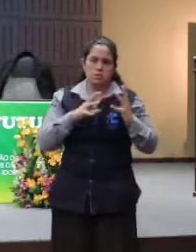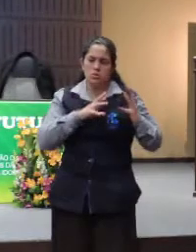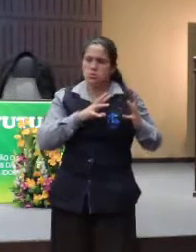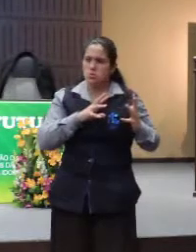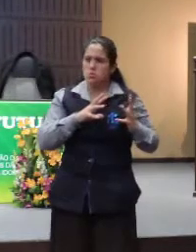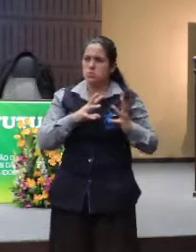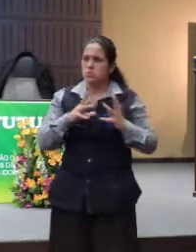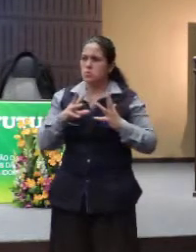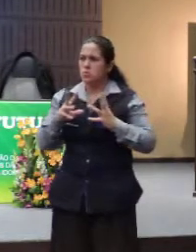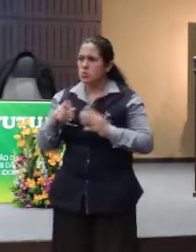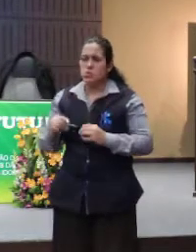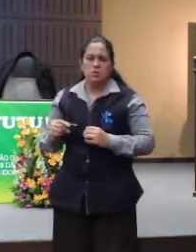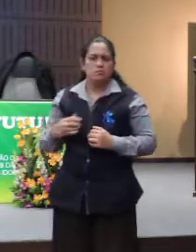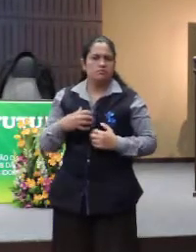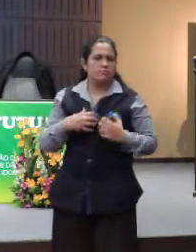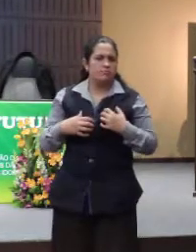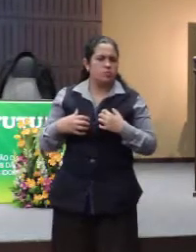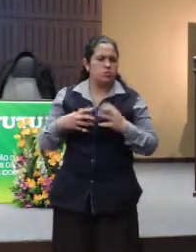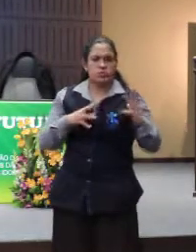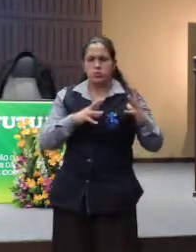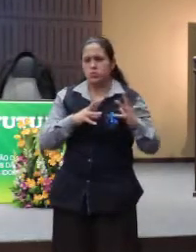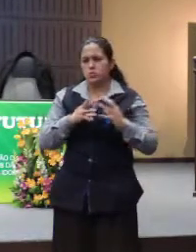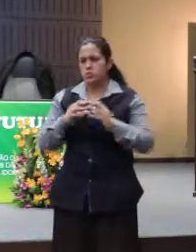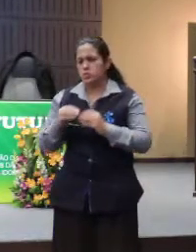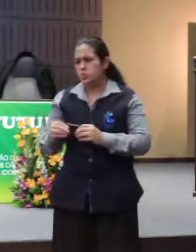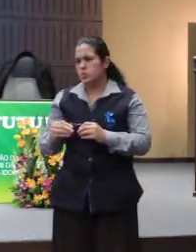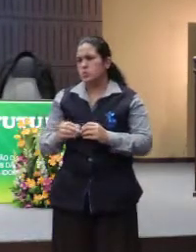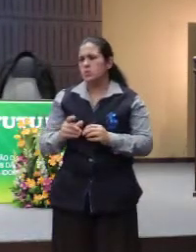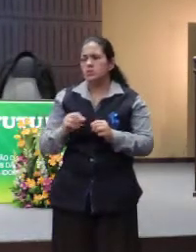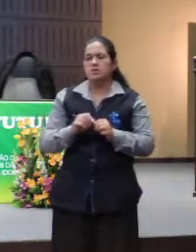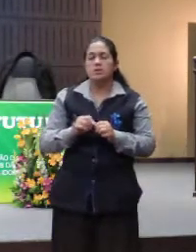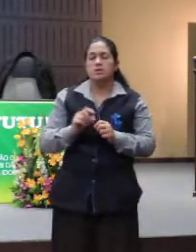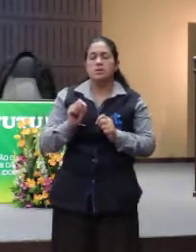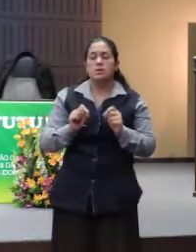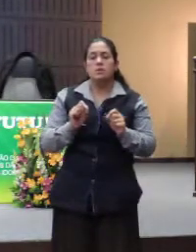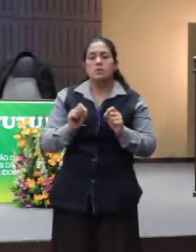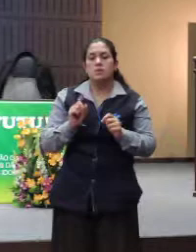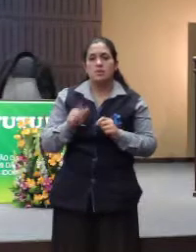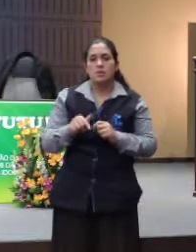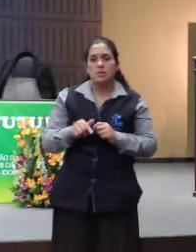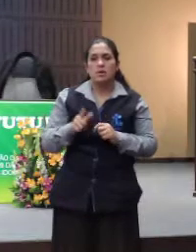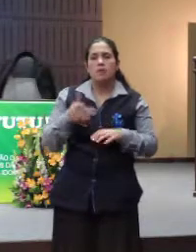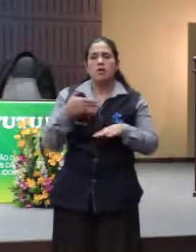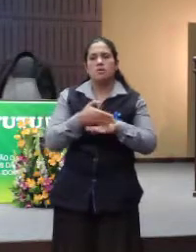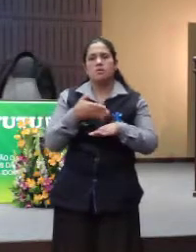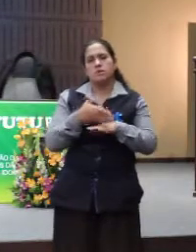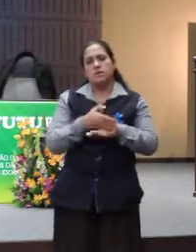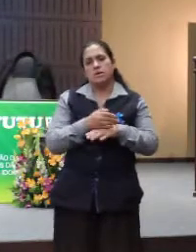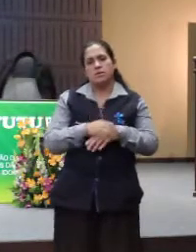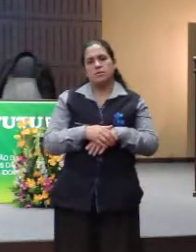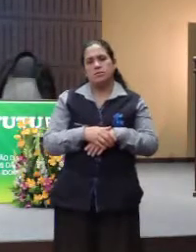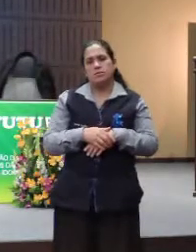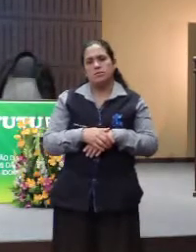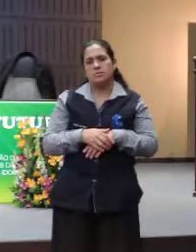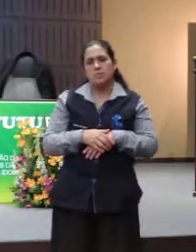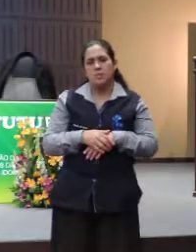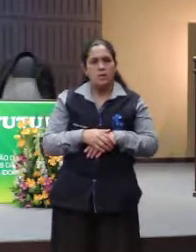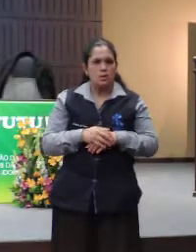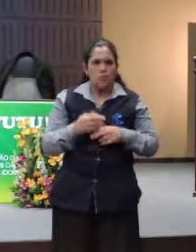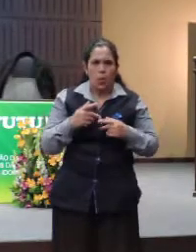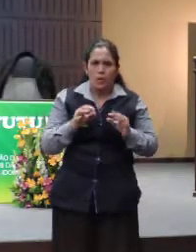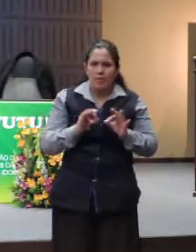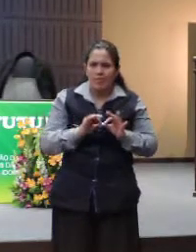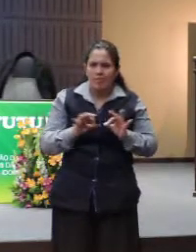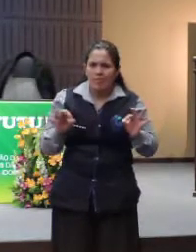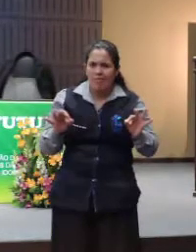todos os dilemas, todos os pesados, as penas dele estavam ligadas à acessibilidade. Uma coisa simples.